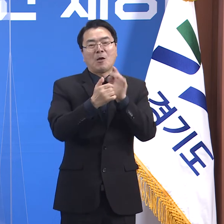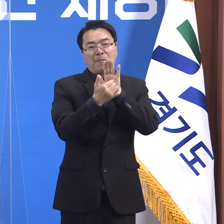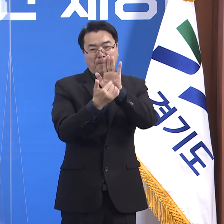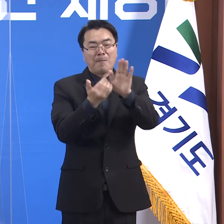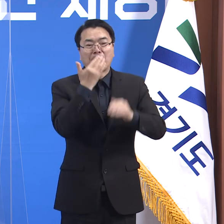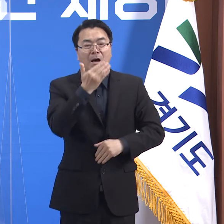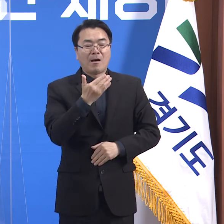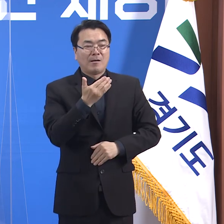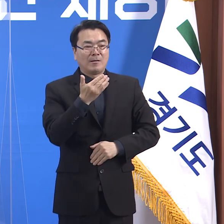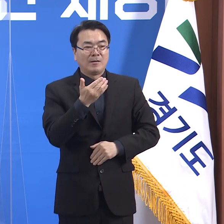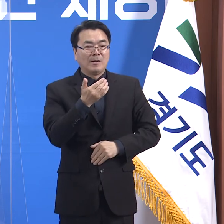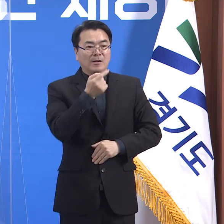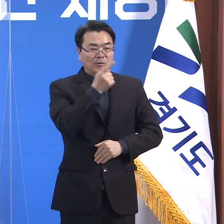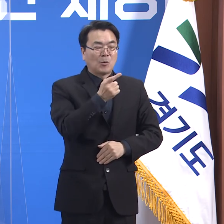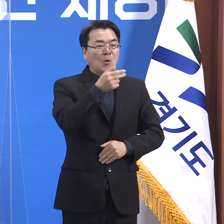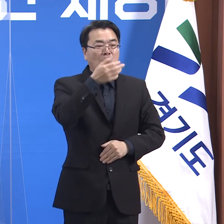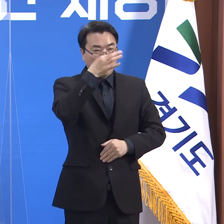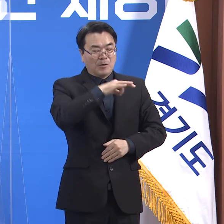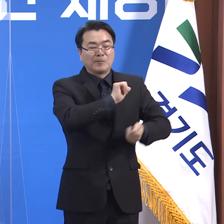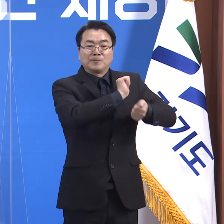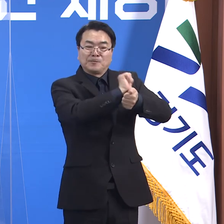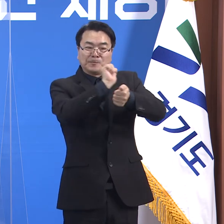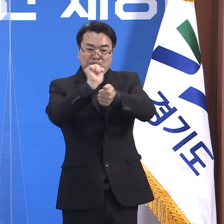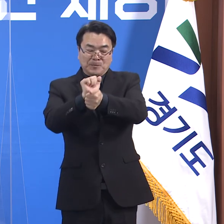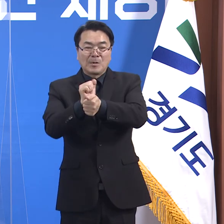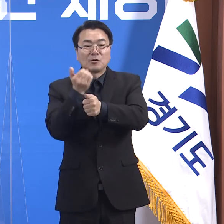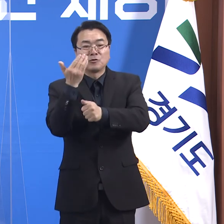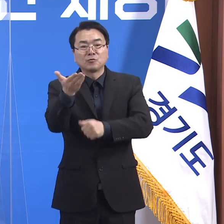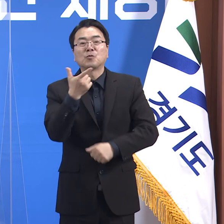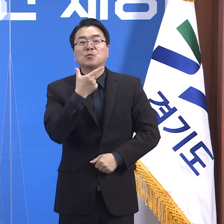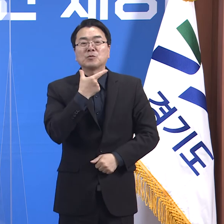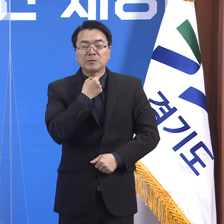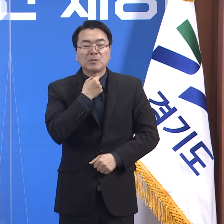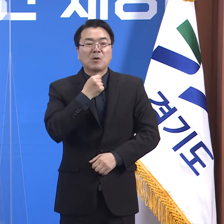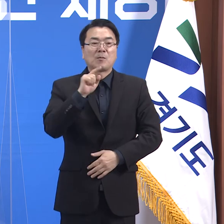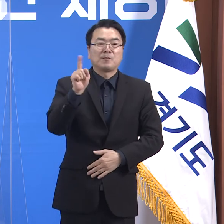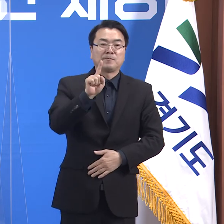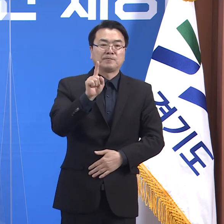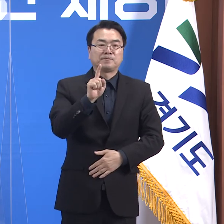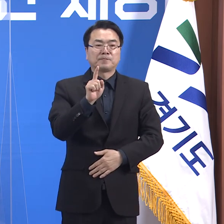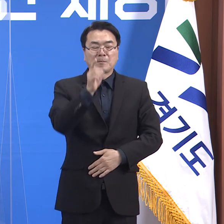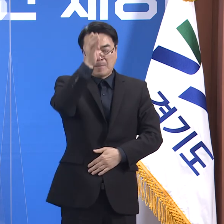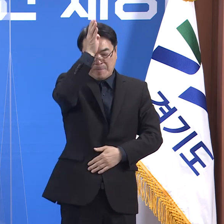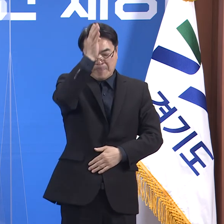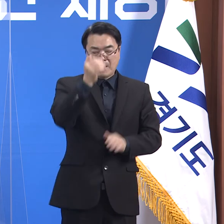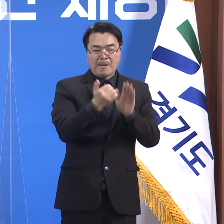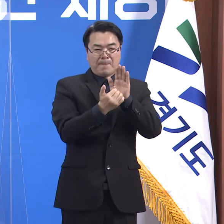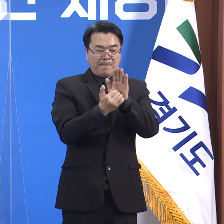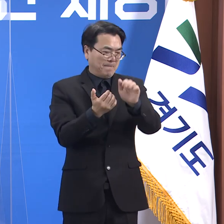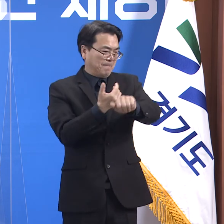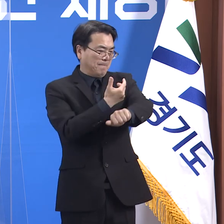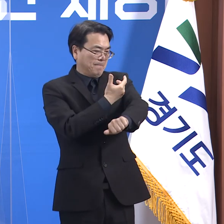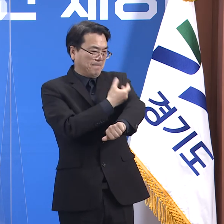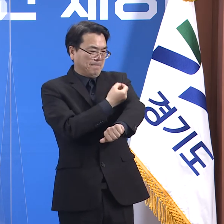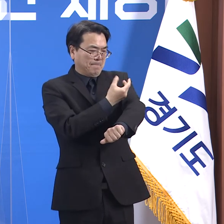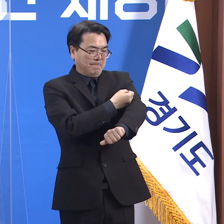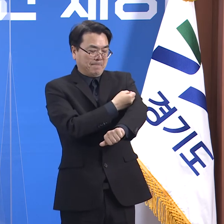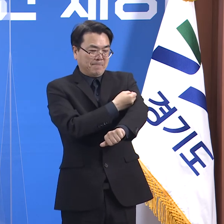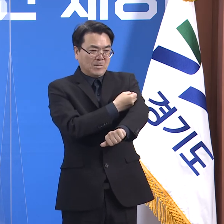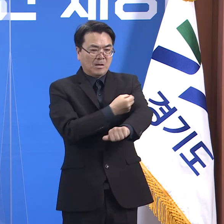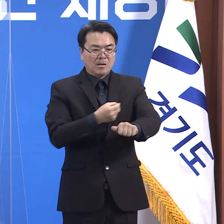다른 영역으로도 넓혀져야 합니다. 생각해보면 백신 수급을 지역 단위에서 결정할 수 없습니다.